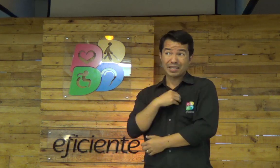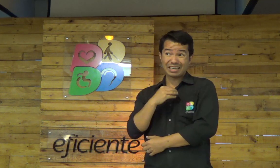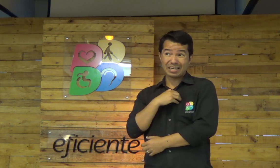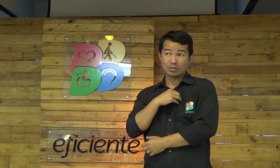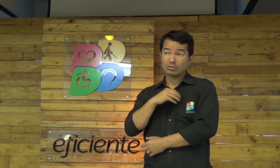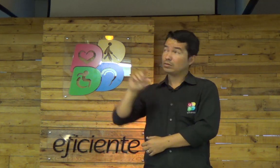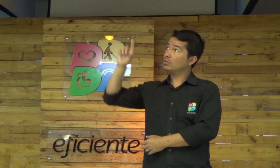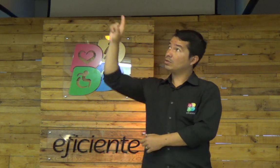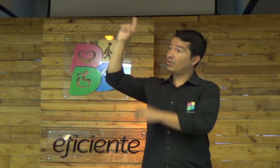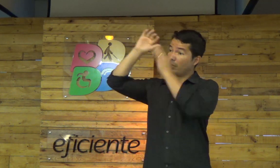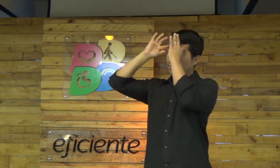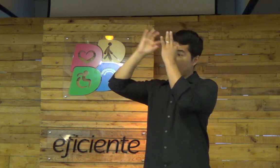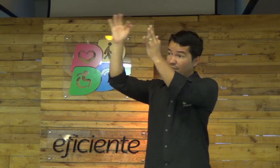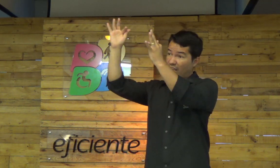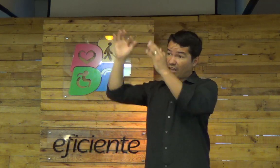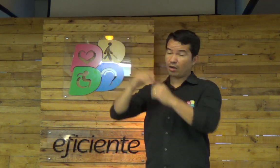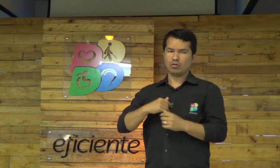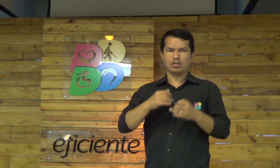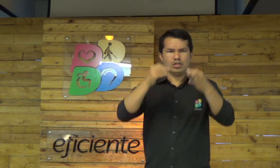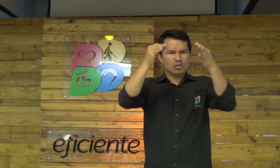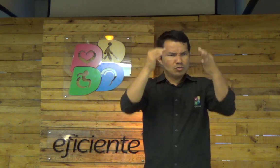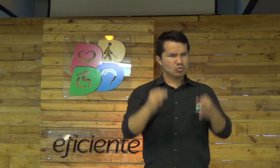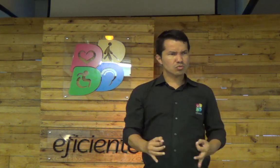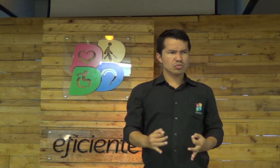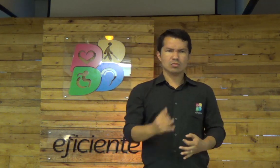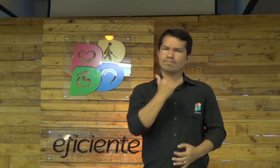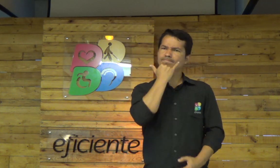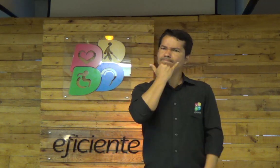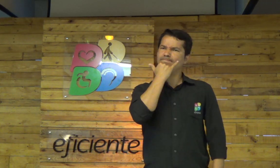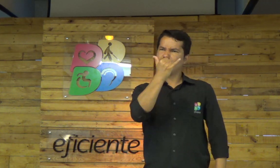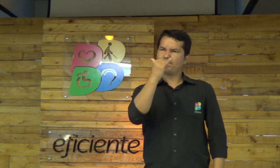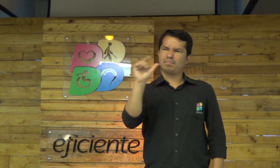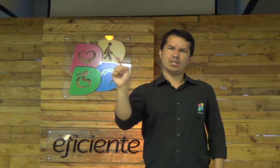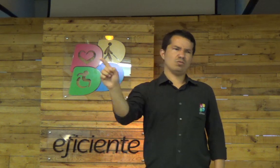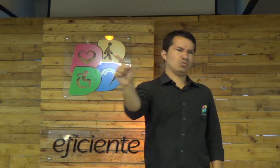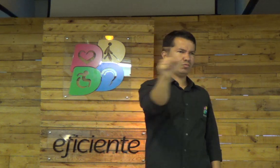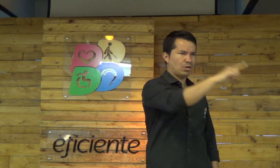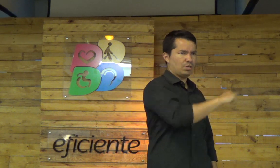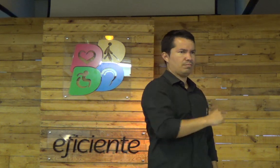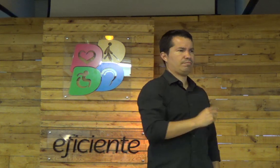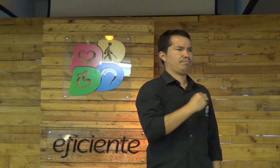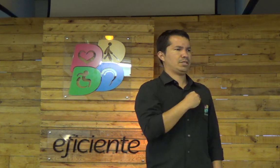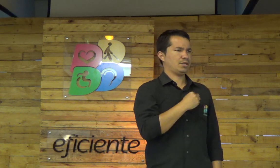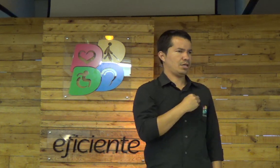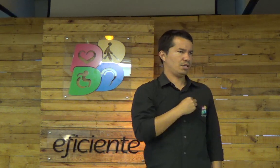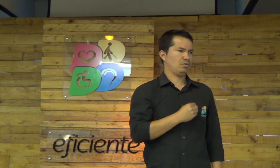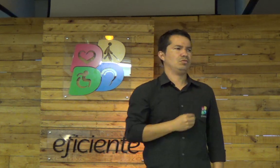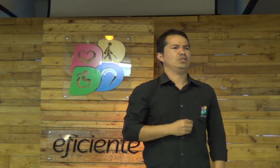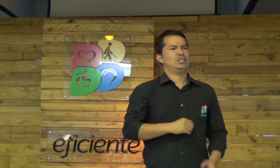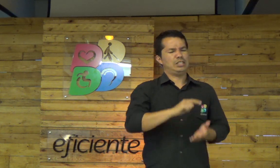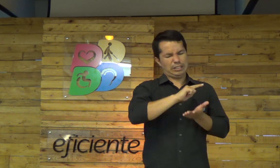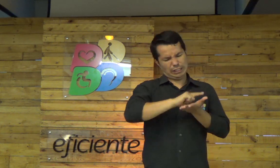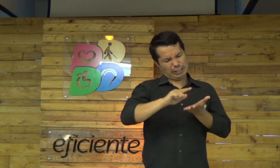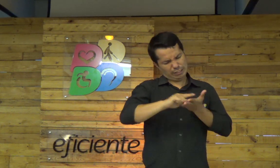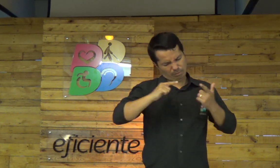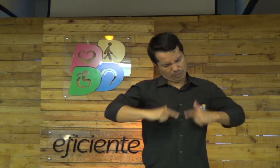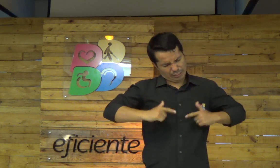se você confessar os seus pecados, Deus é fiel e justo para nos perdoar de todo pecado e nos